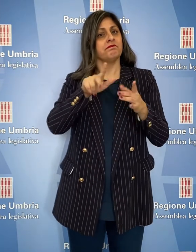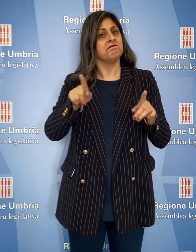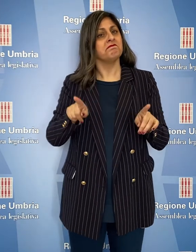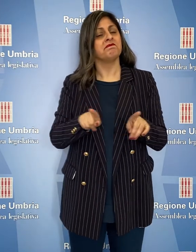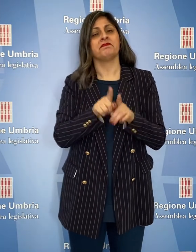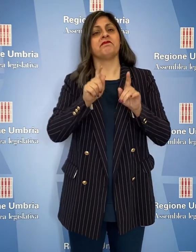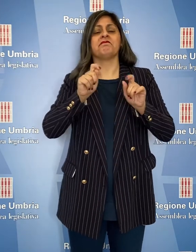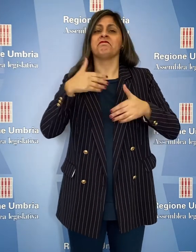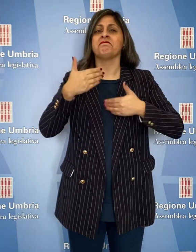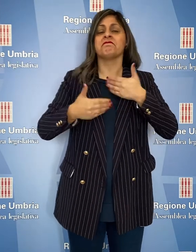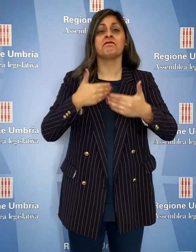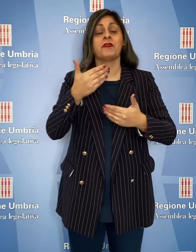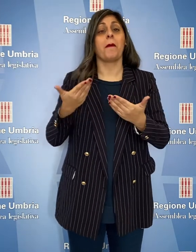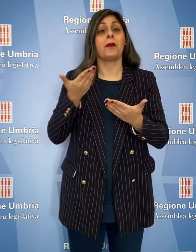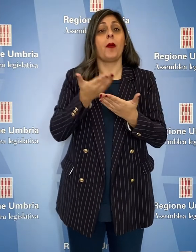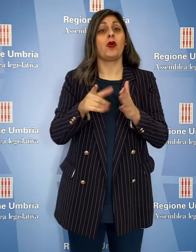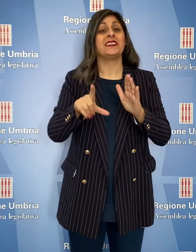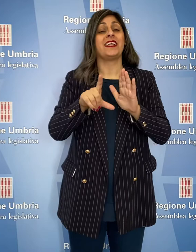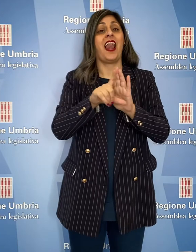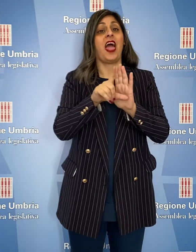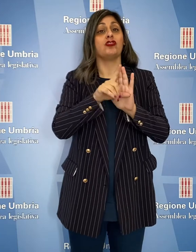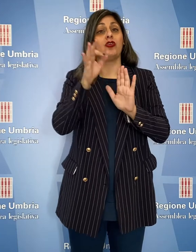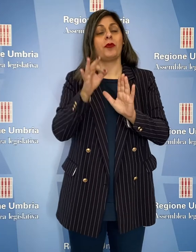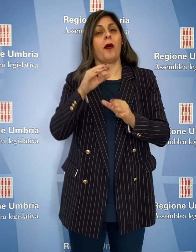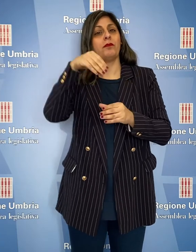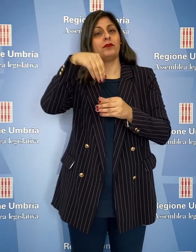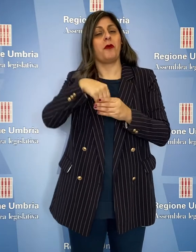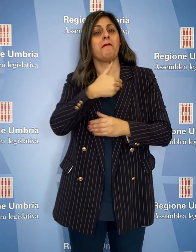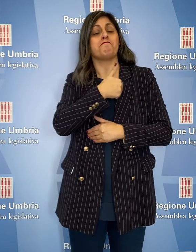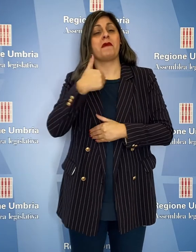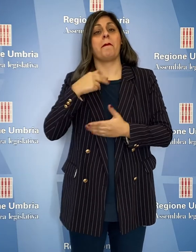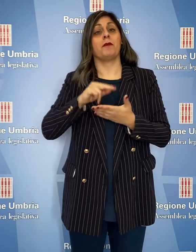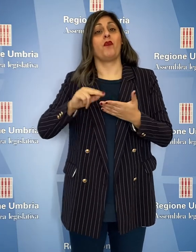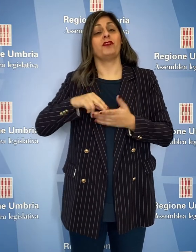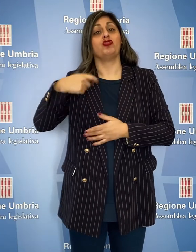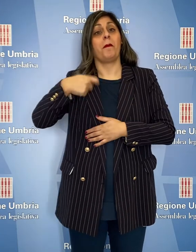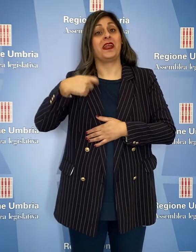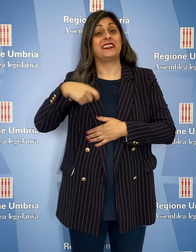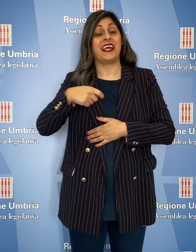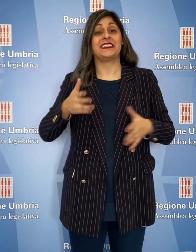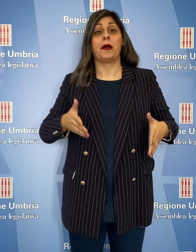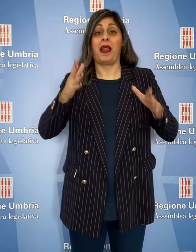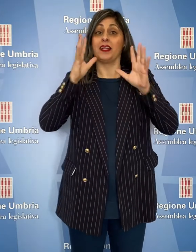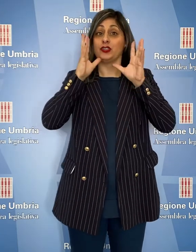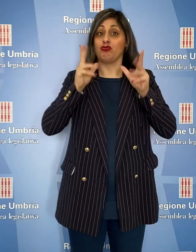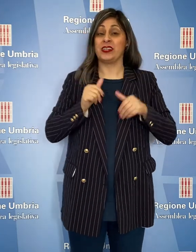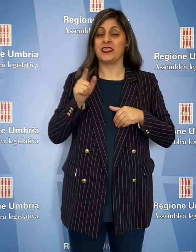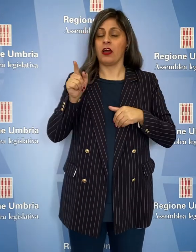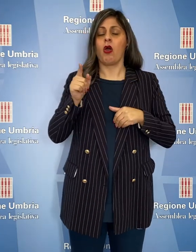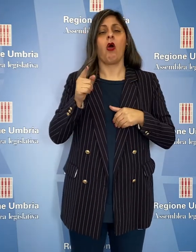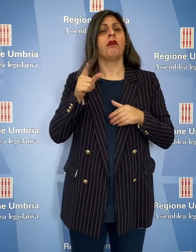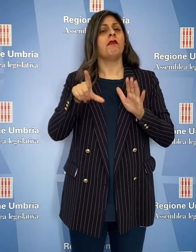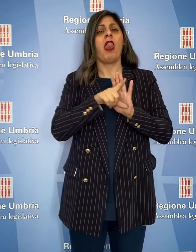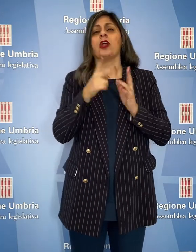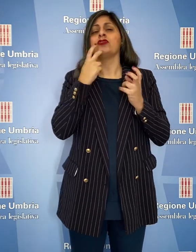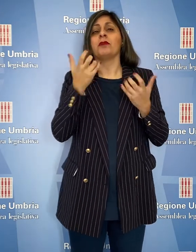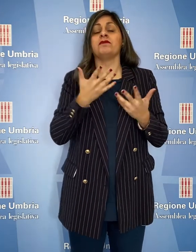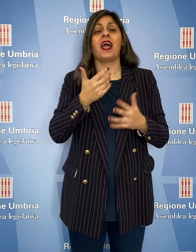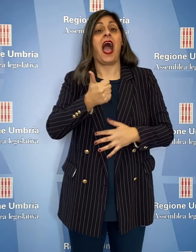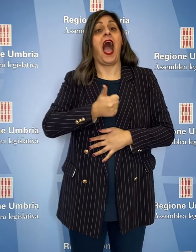Via libera anche alla proposta di legge di iniziativa dei componenti dell'ufficio di presidenza di Palazzo Cesaroni